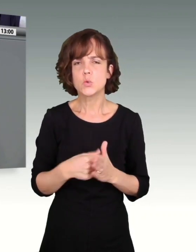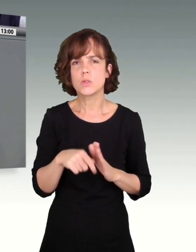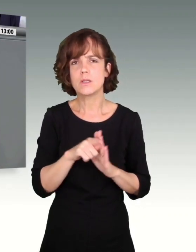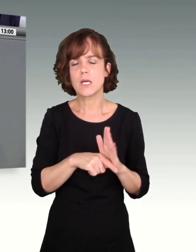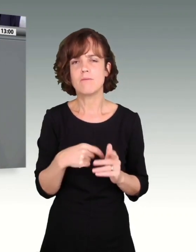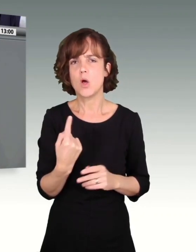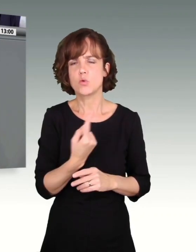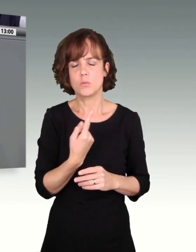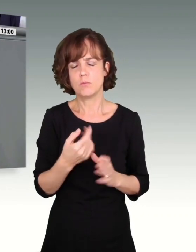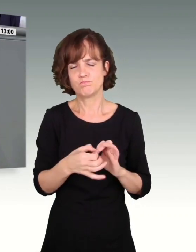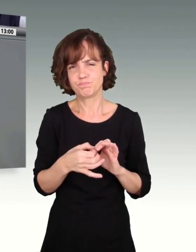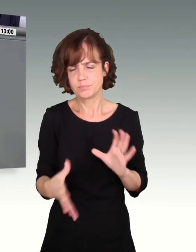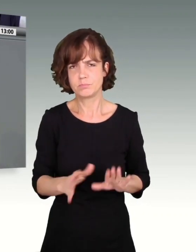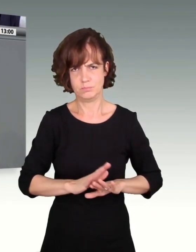tun.